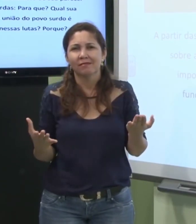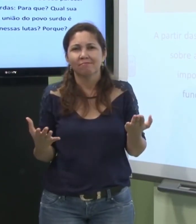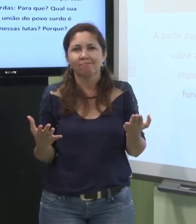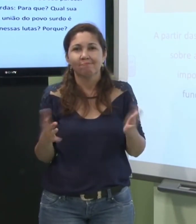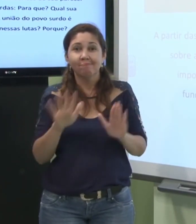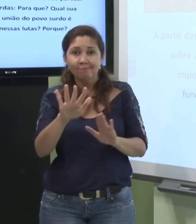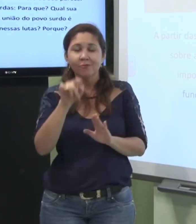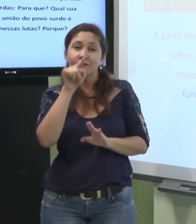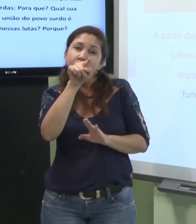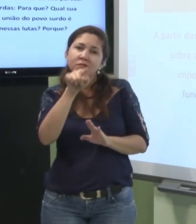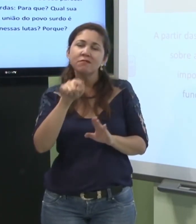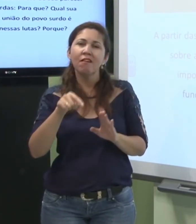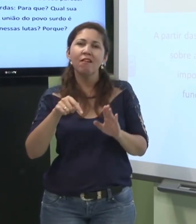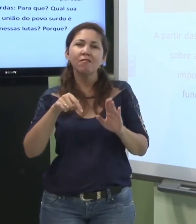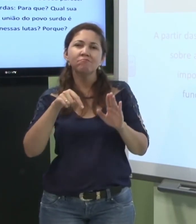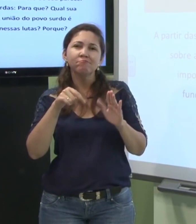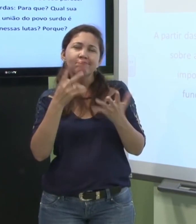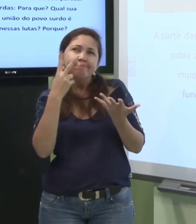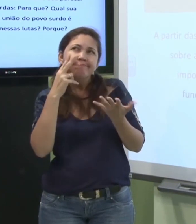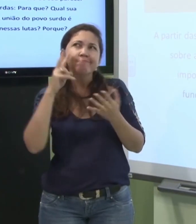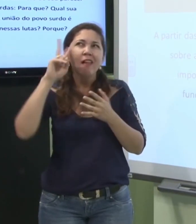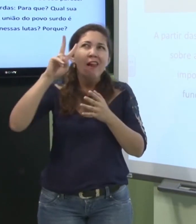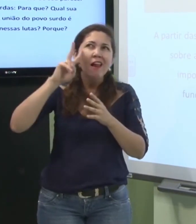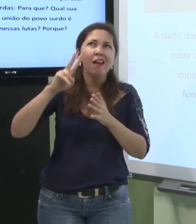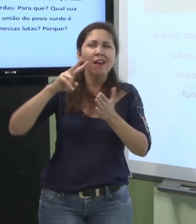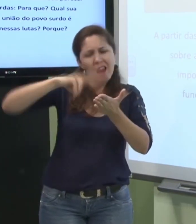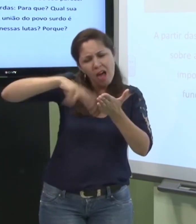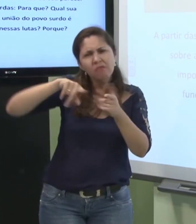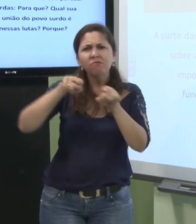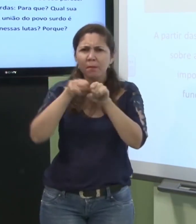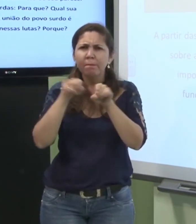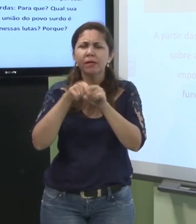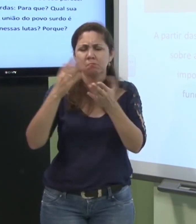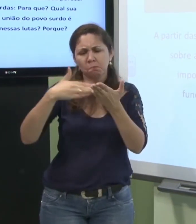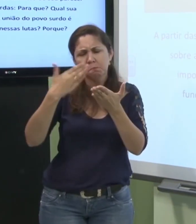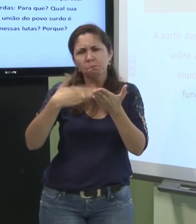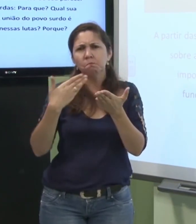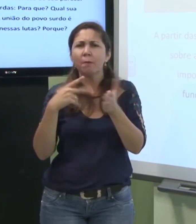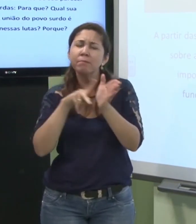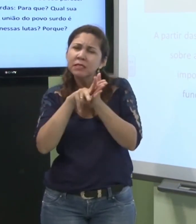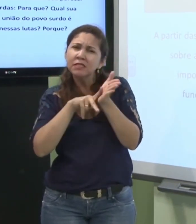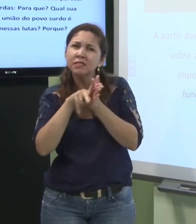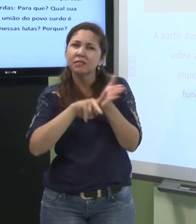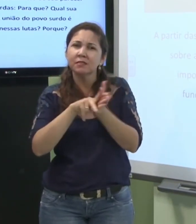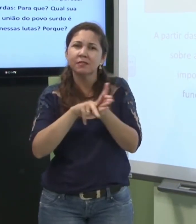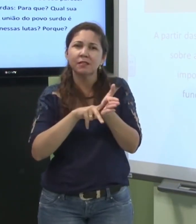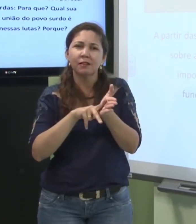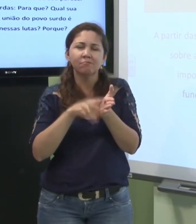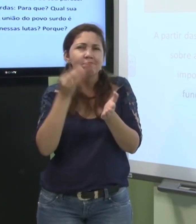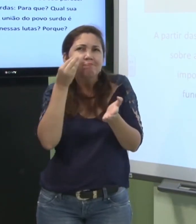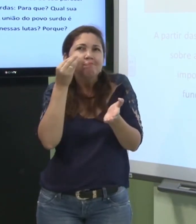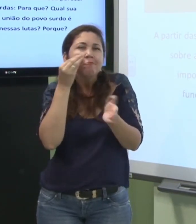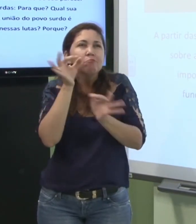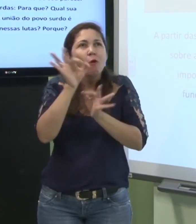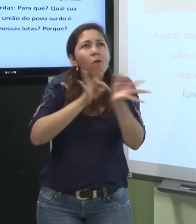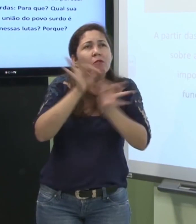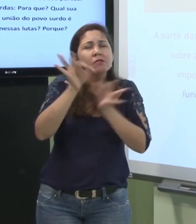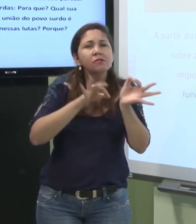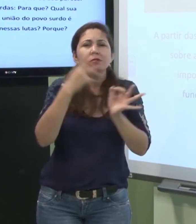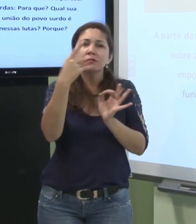então vocês vão ler pesquisar sobre e vocês vão colocar a